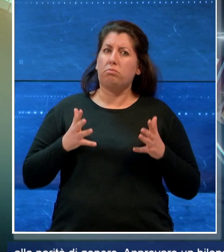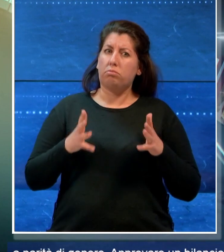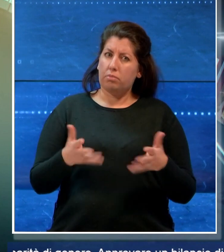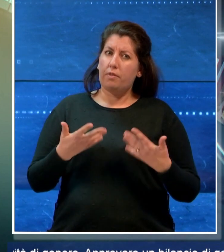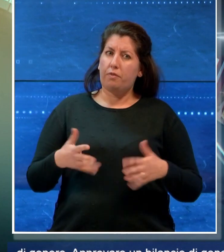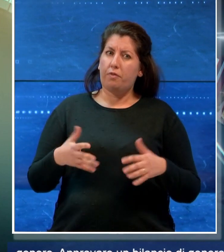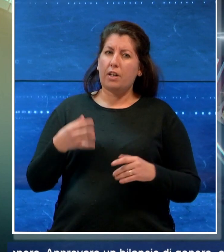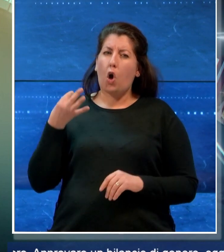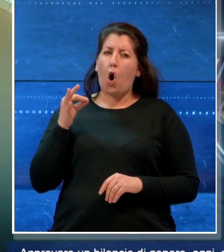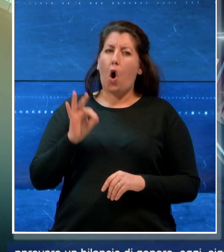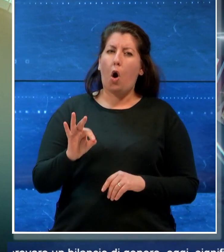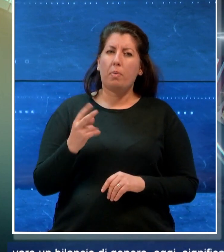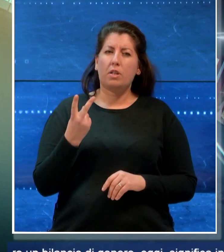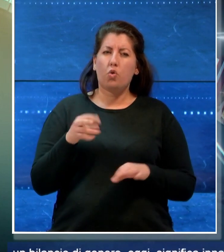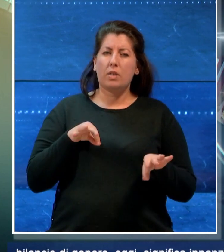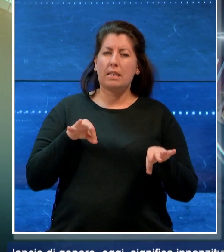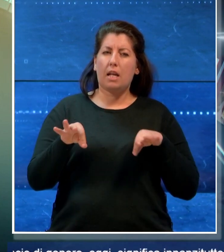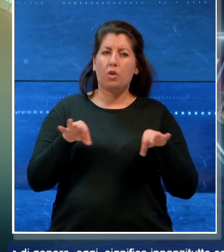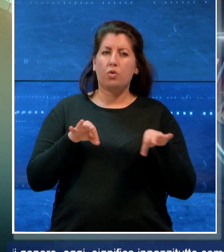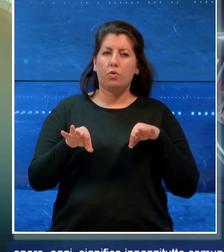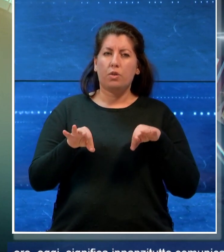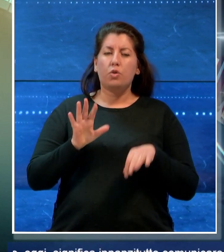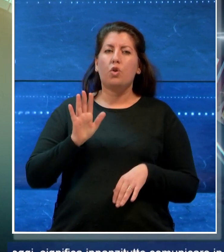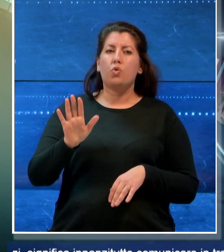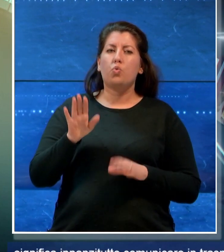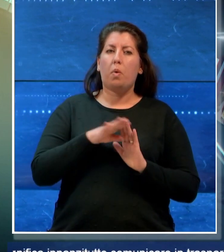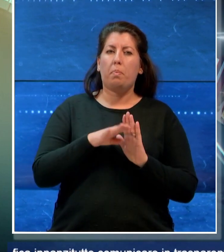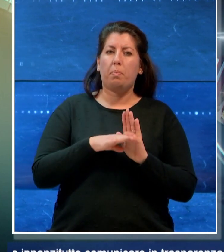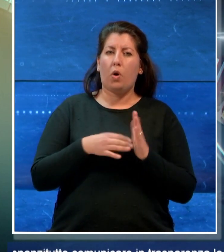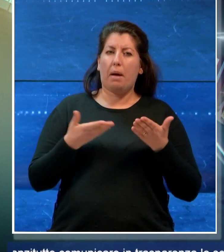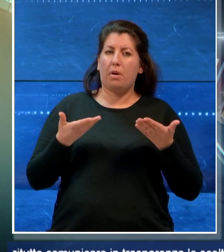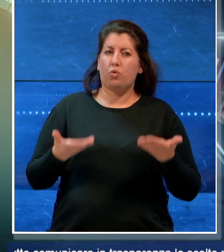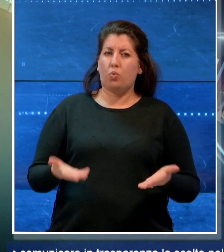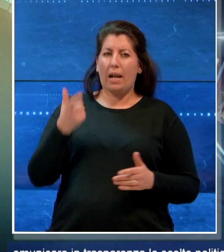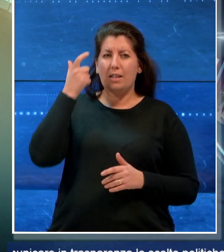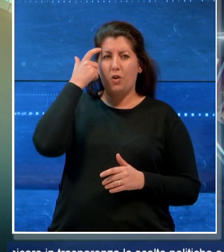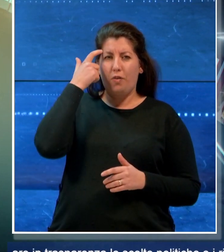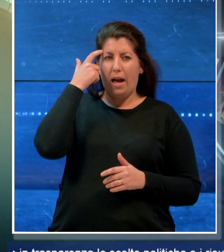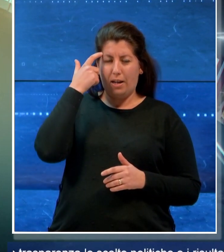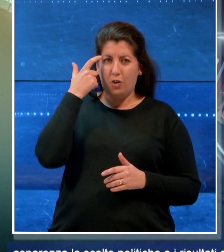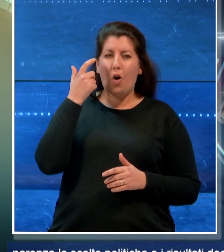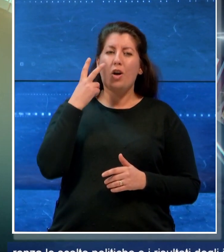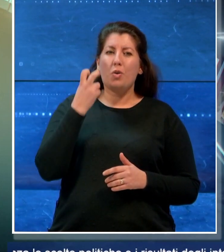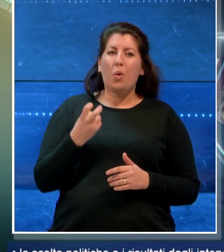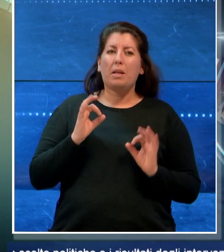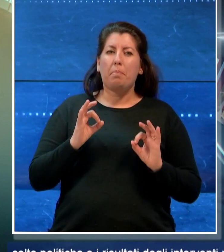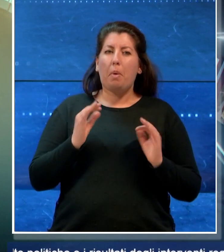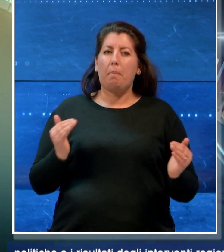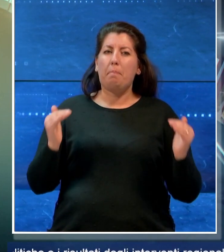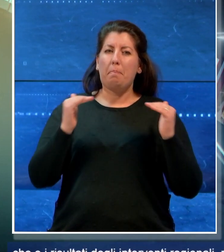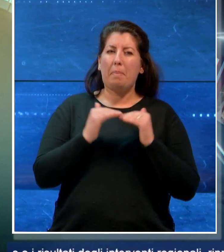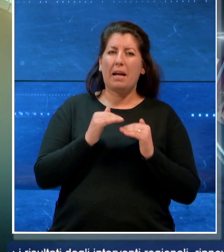obiettivi strategici del suo attuale programma di governo alla parità di genere.